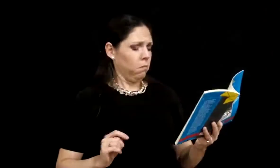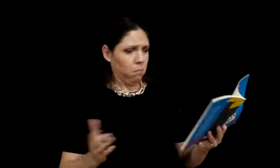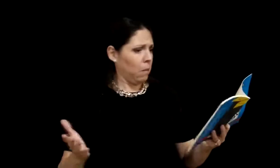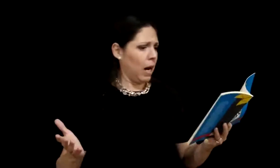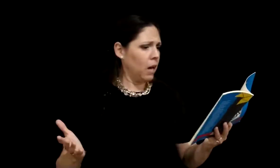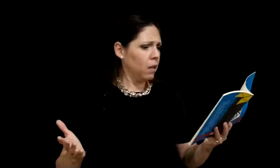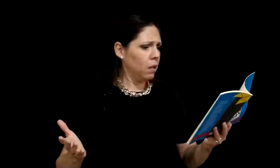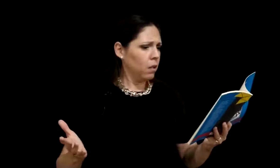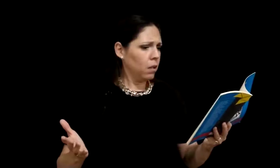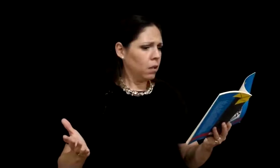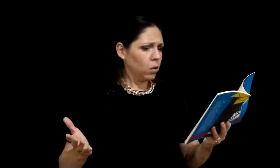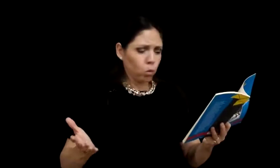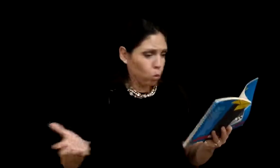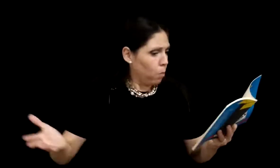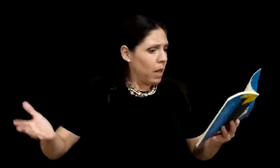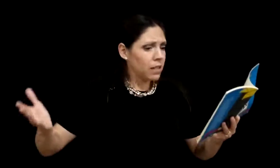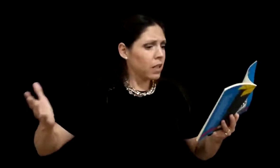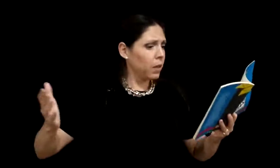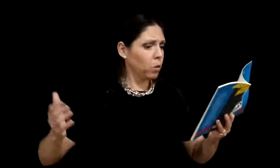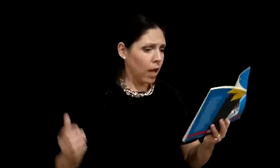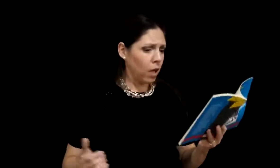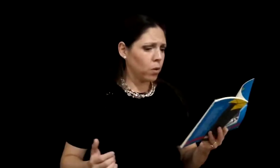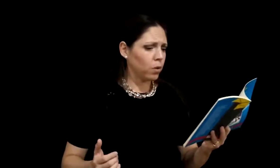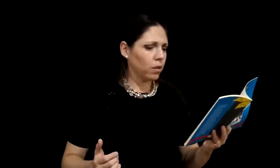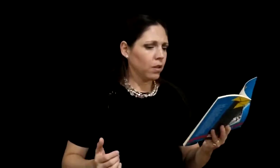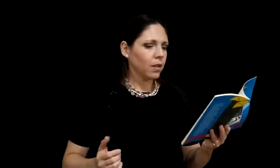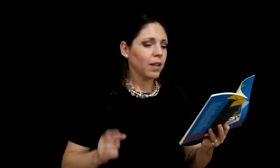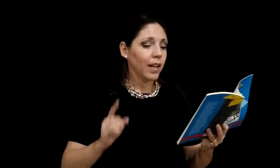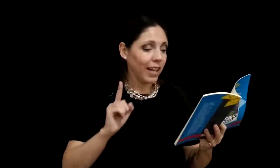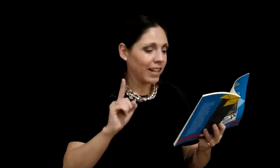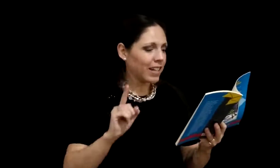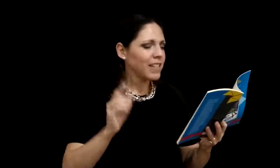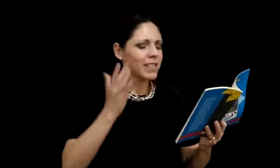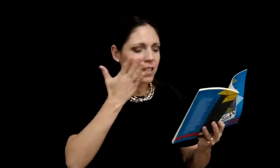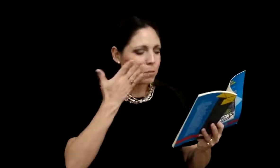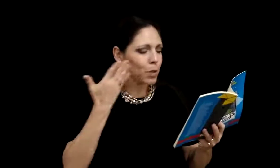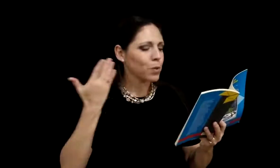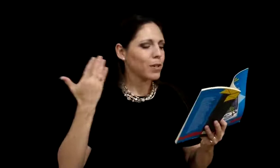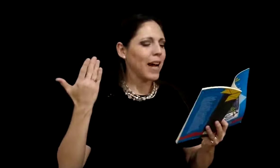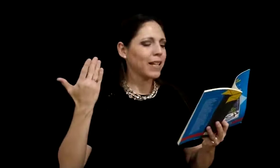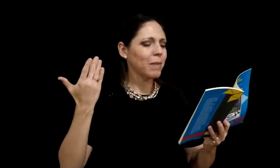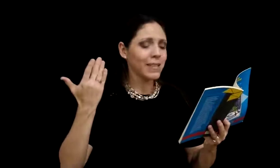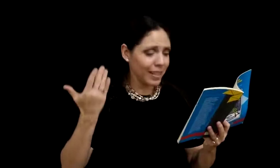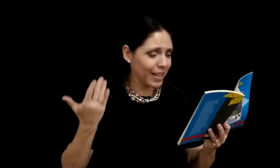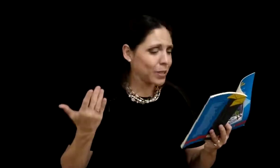¡Mamá! ¡Tú no me has abandonado! El rey se limpió sus lágrimas y